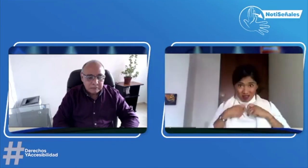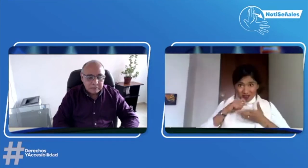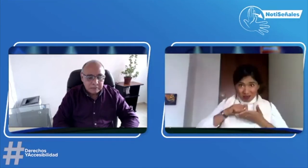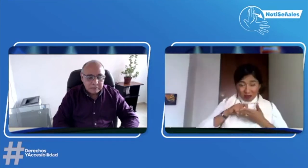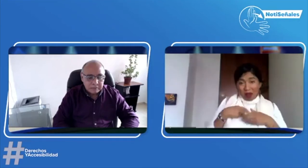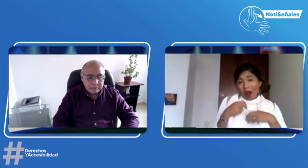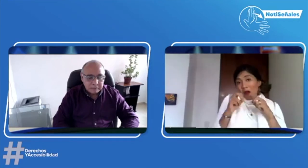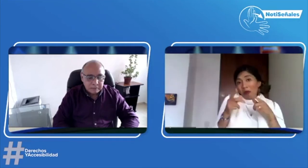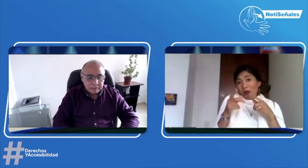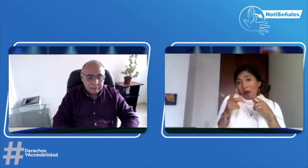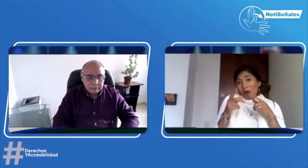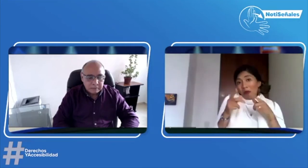dije, bueno, soy una persona sorda, ok.